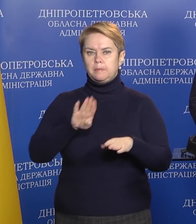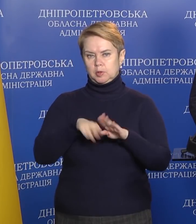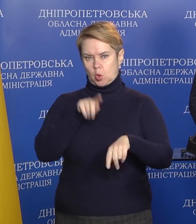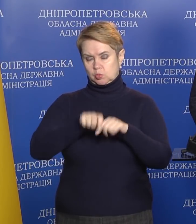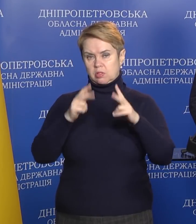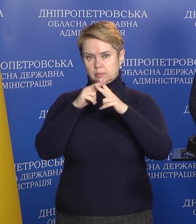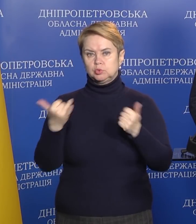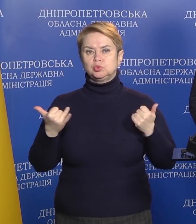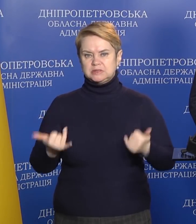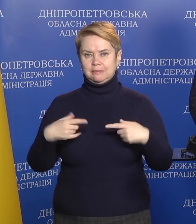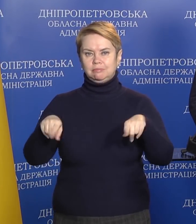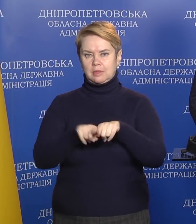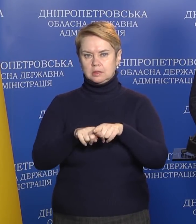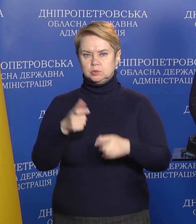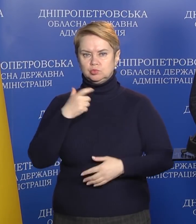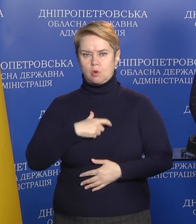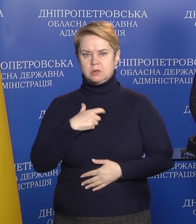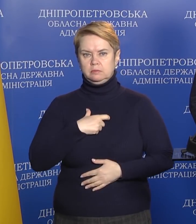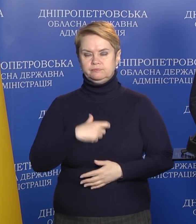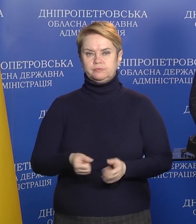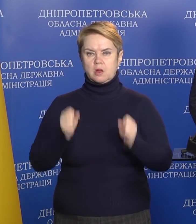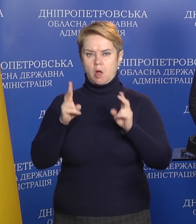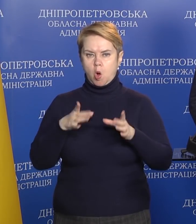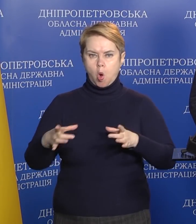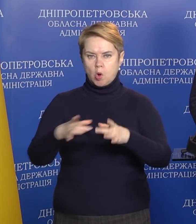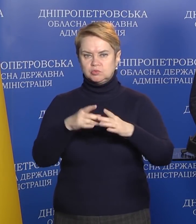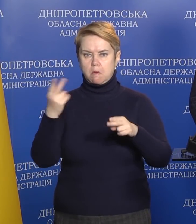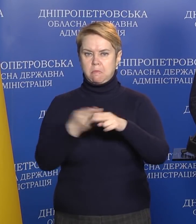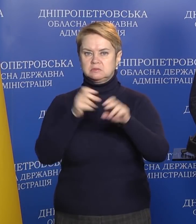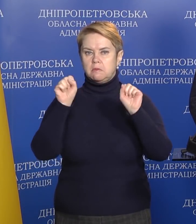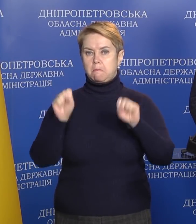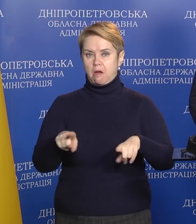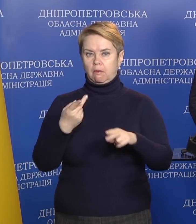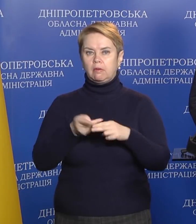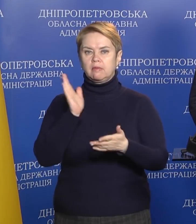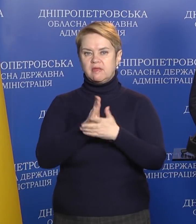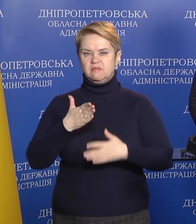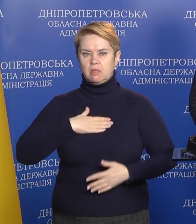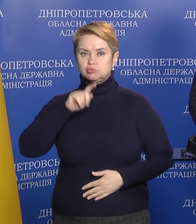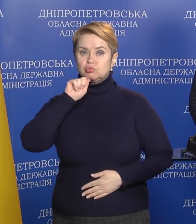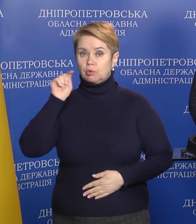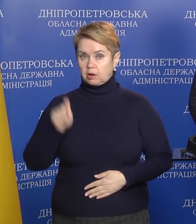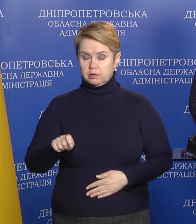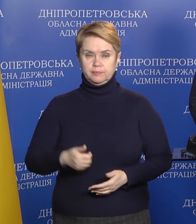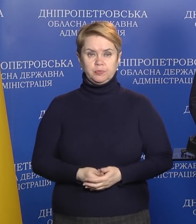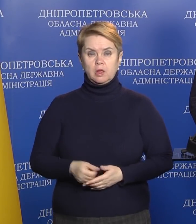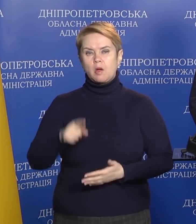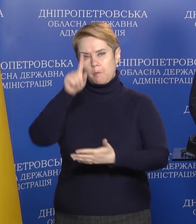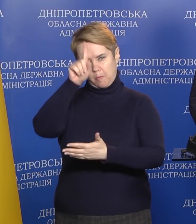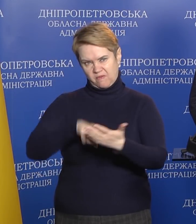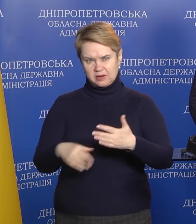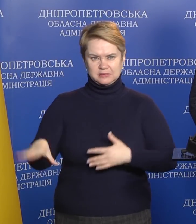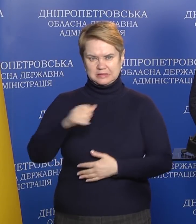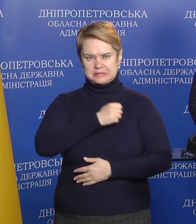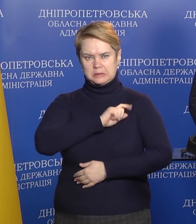Дніпропетровщина сьогодні це такий собі островочок безпеки, який є в нашій країні. І повірте,